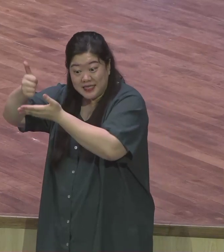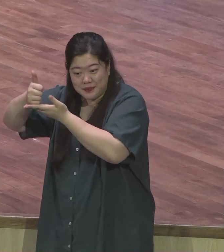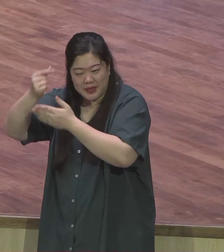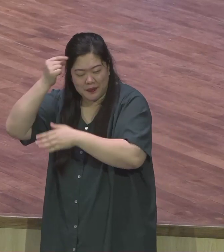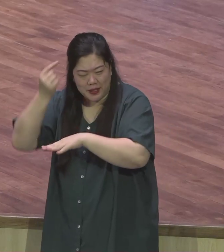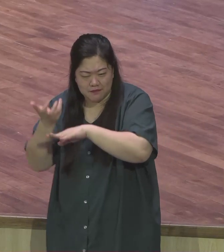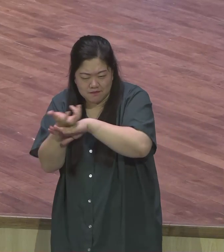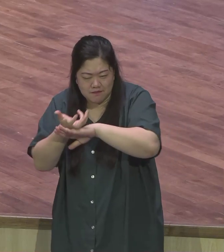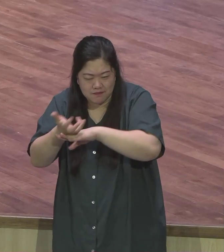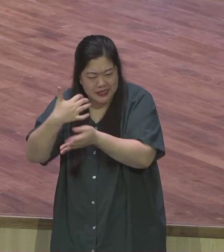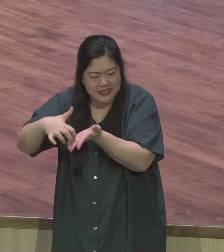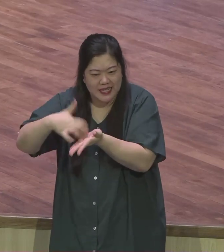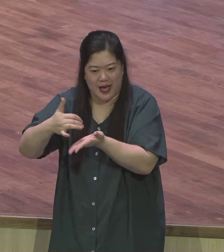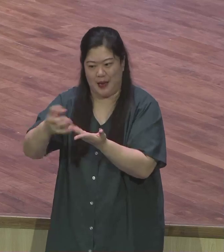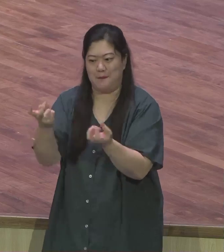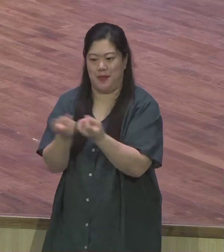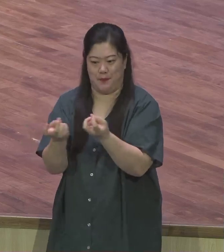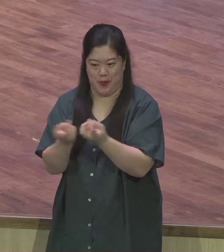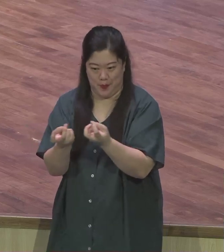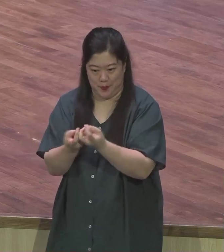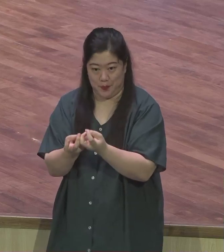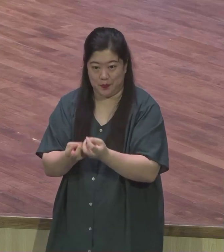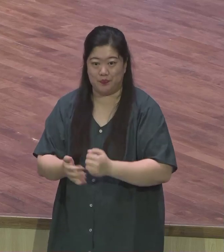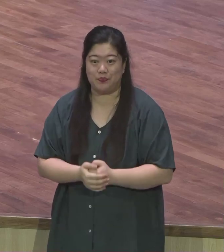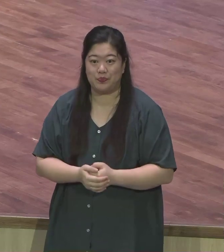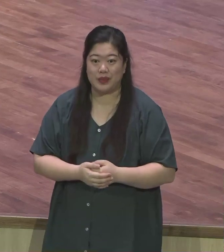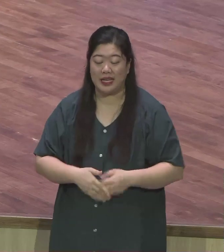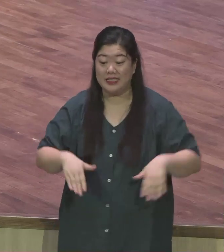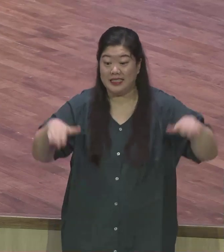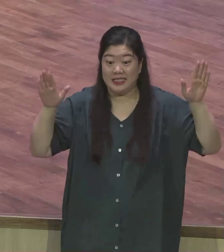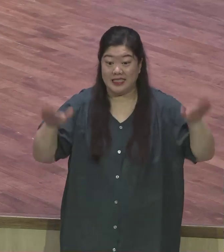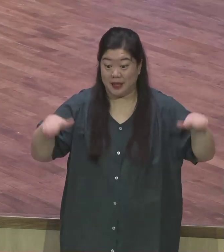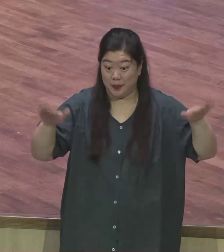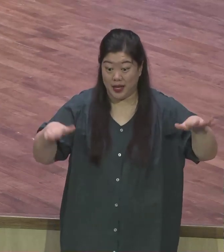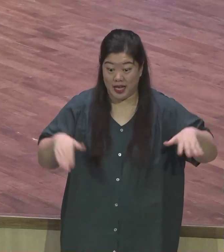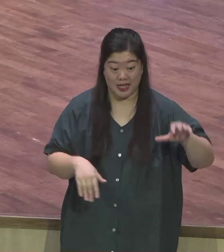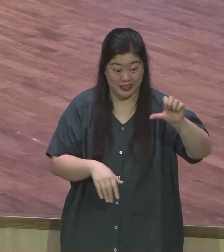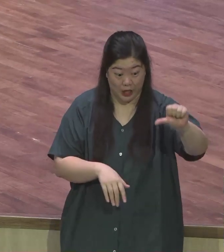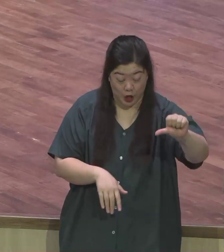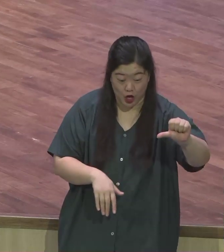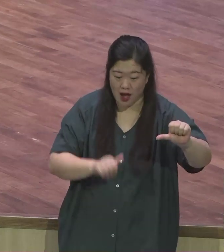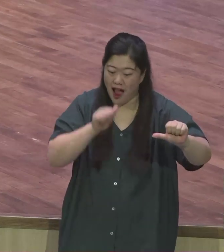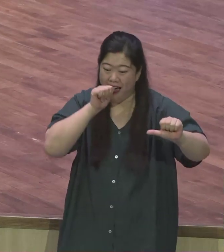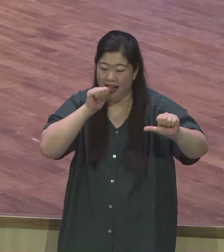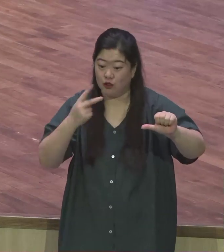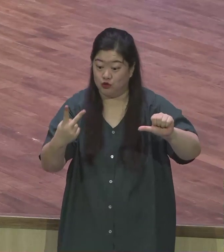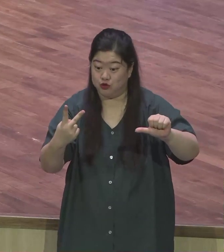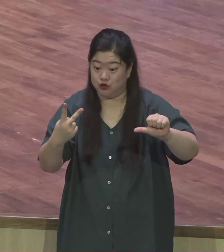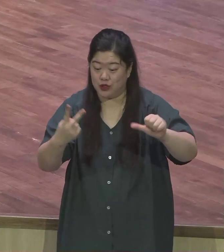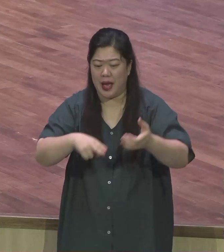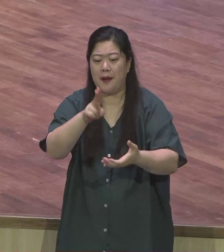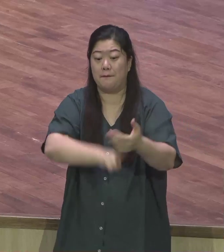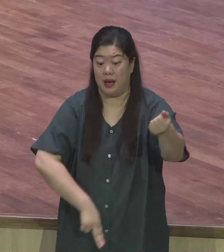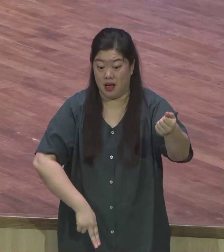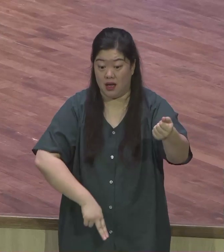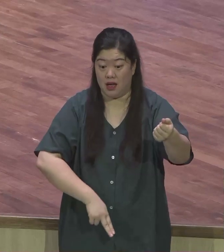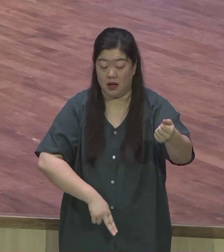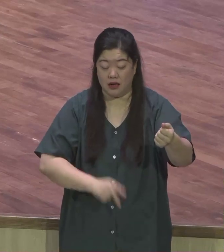6절에 보면 참새의 다섯 마리가 두 아사리온에 팔리는 것이 아니냐 그러나 하나님 앞에는 그 하나도 잊어버리시는 바 되지 아니